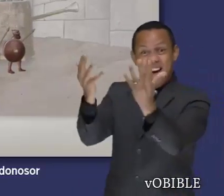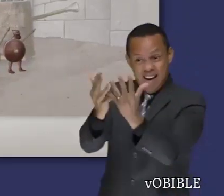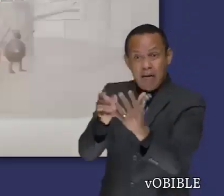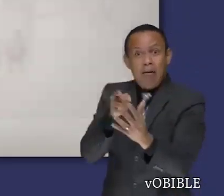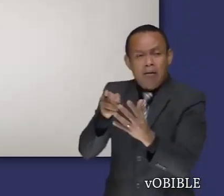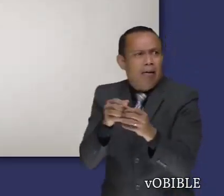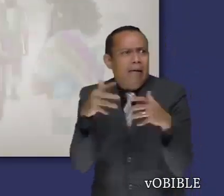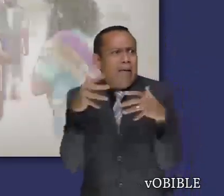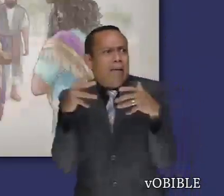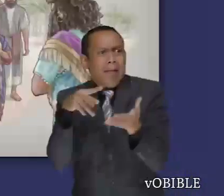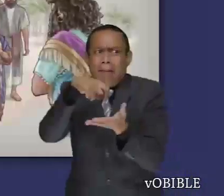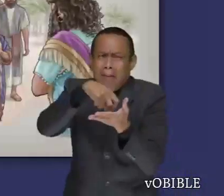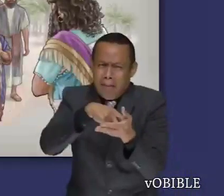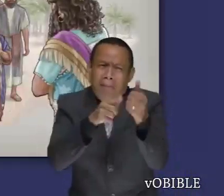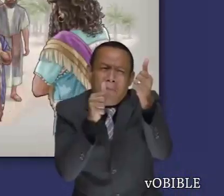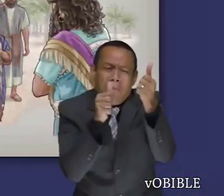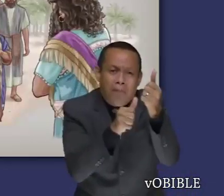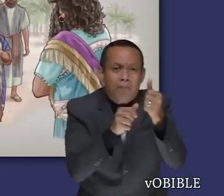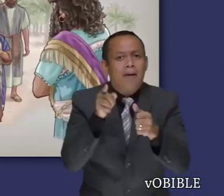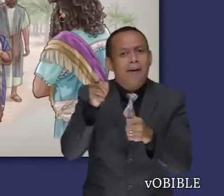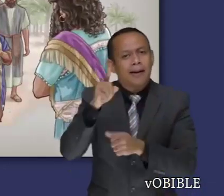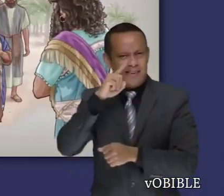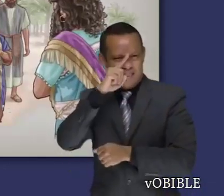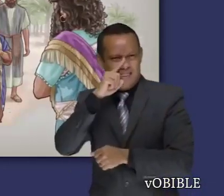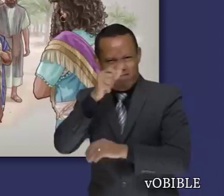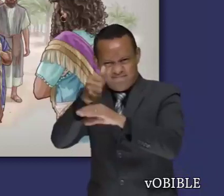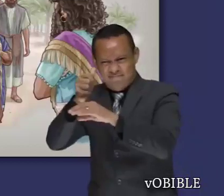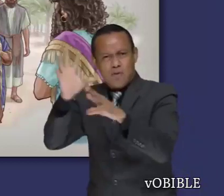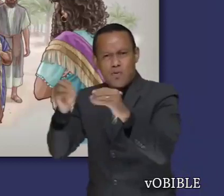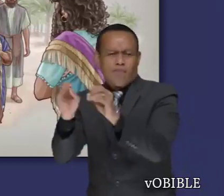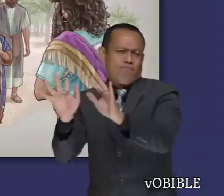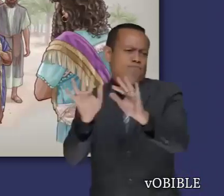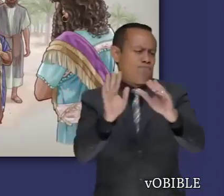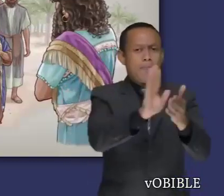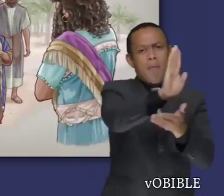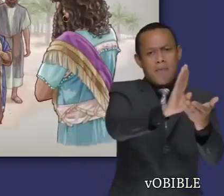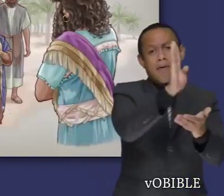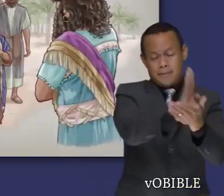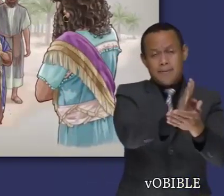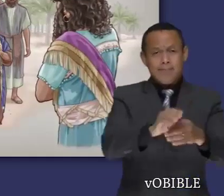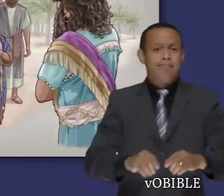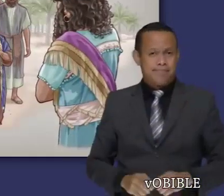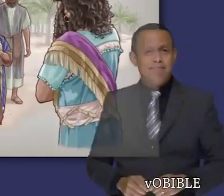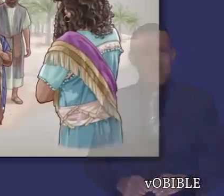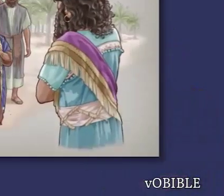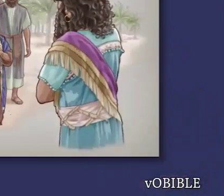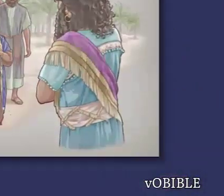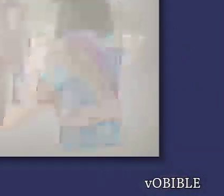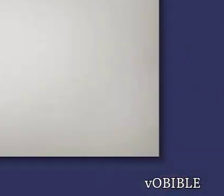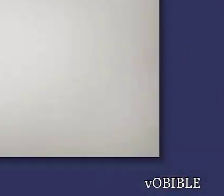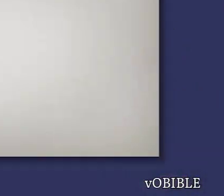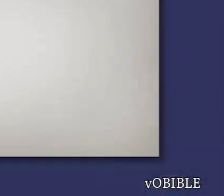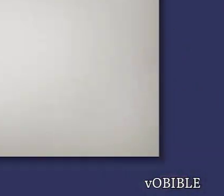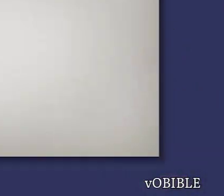Este rey se rinde y es llevado a Babilonia junto con sus siervos, sus príncipes y sus funcionarios. Solo ha reinado tres